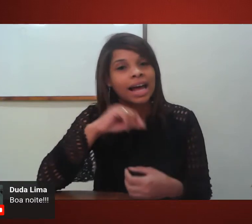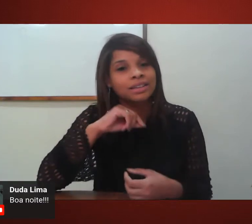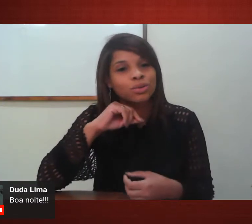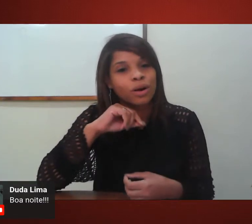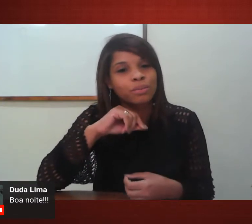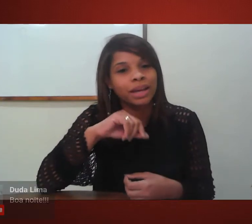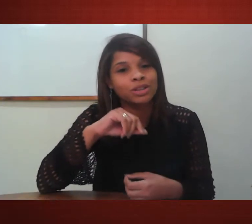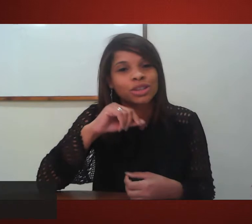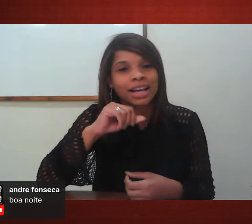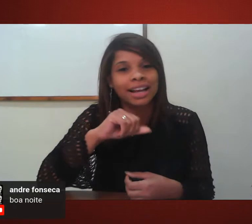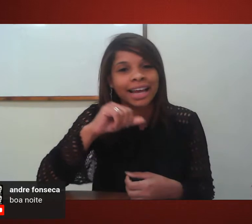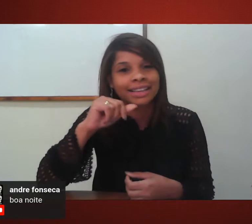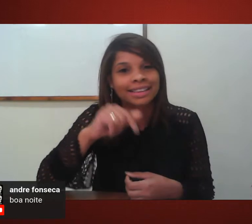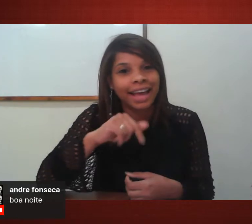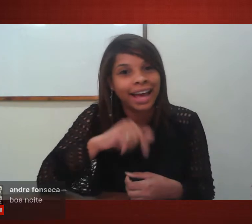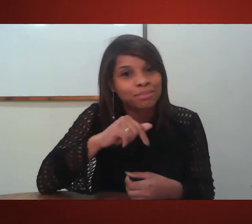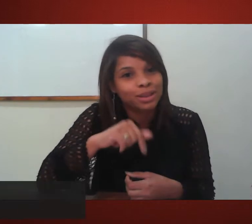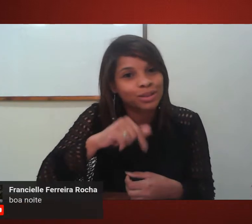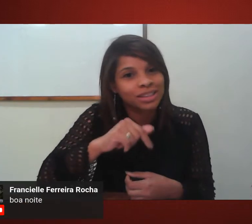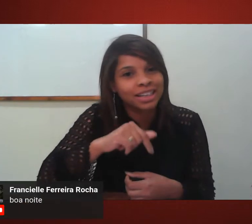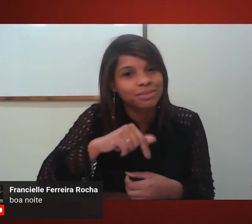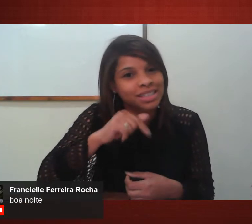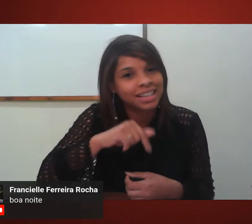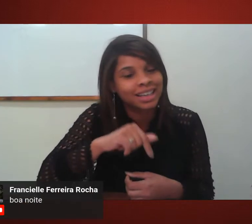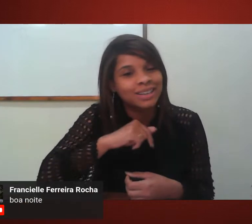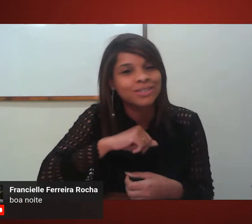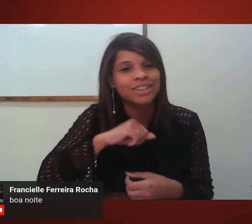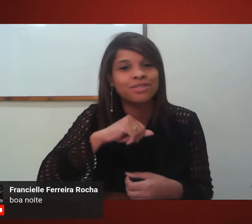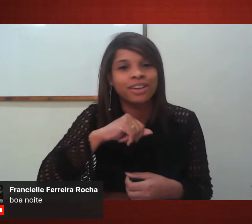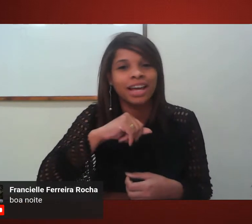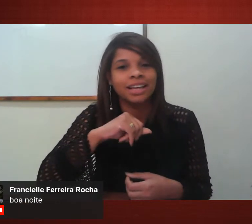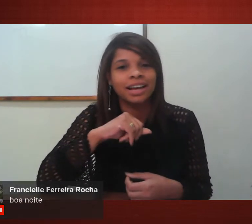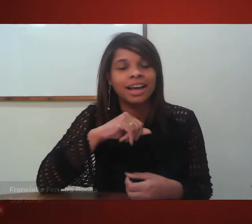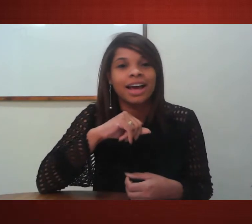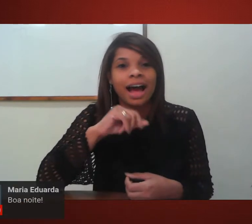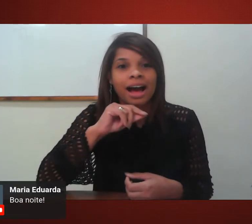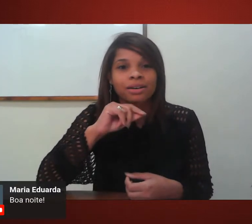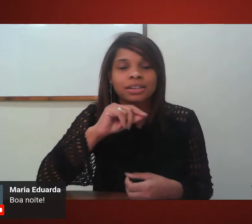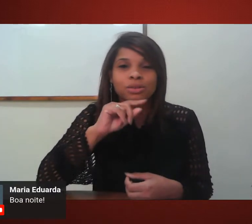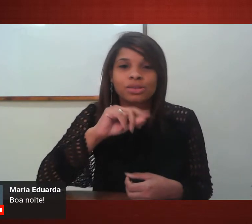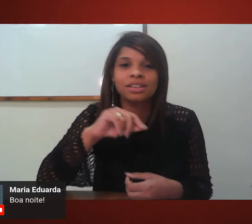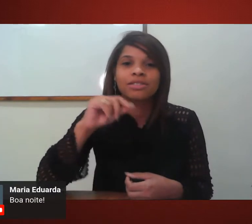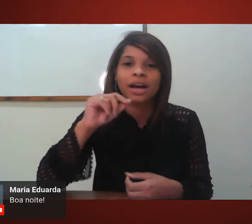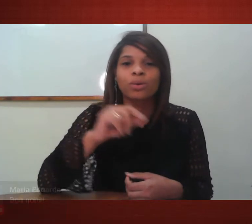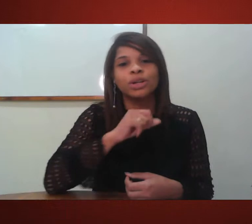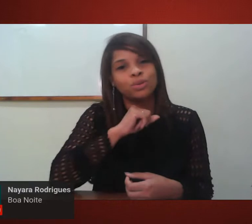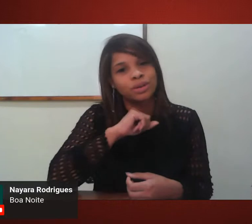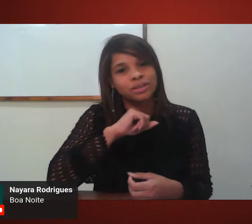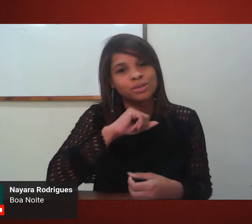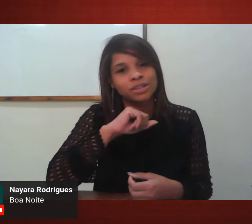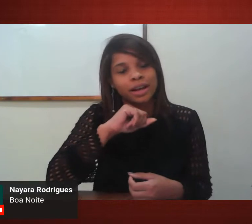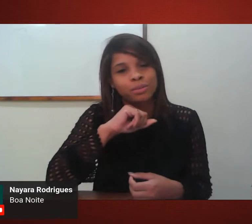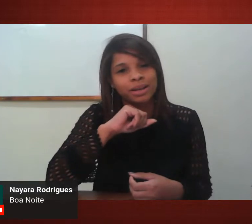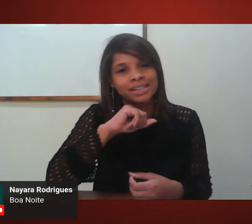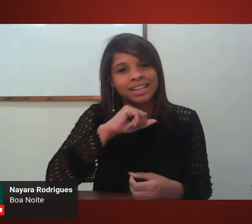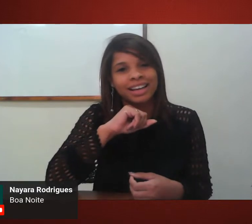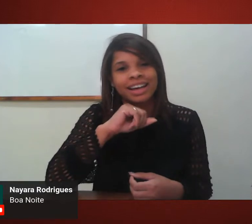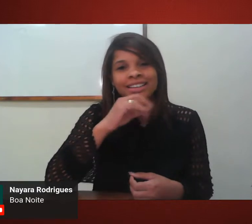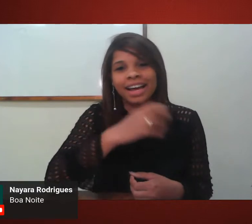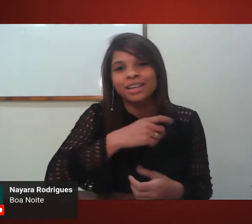atualmente ela é intérprete de Libras aqui no UNIFEM, inclusive há oito anos. É um prazer ter a